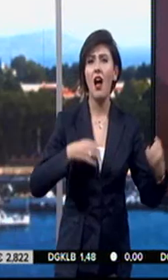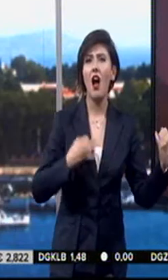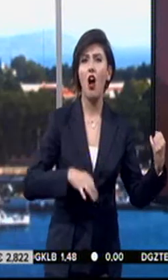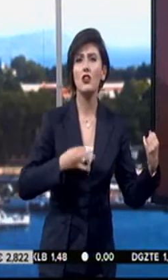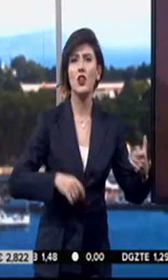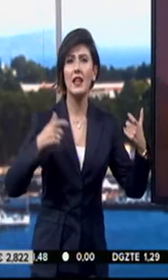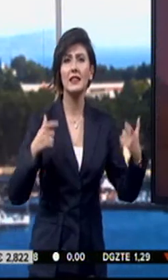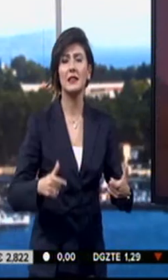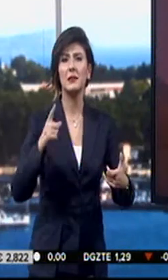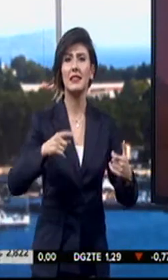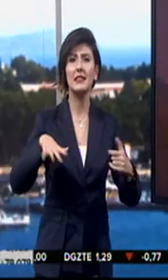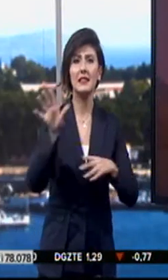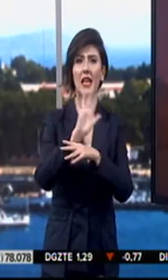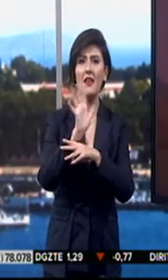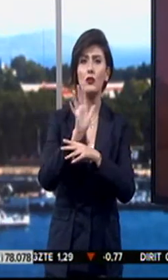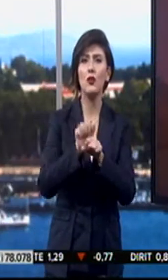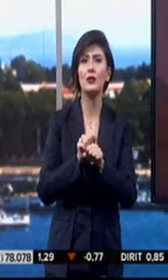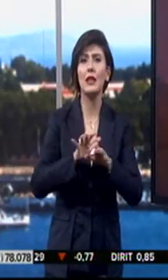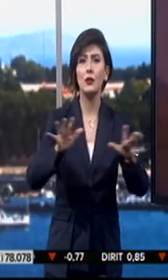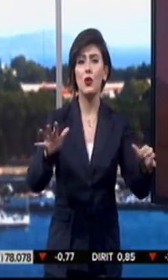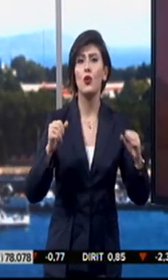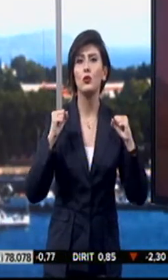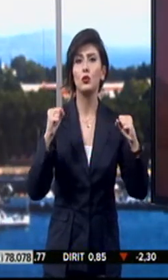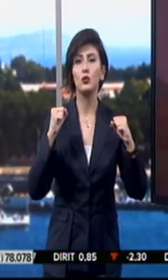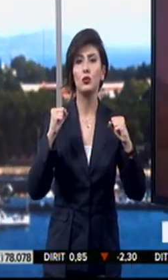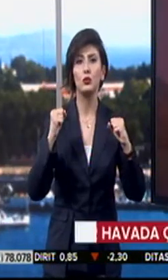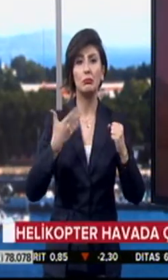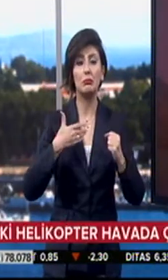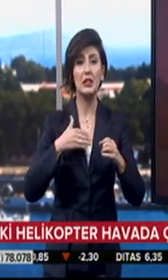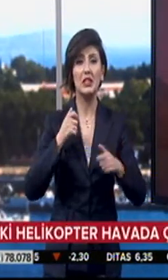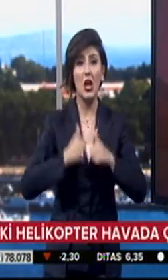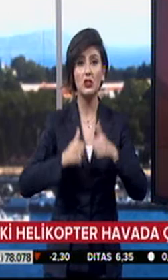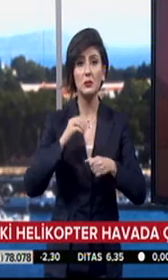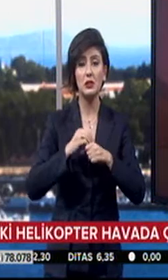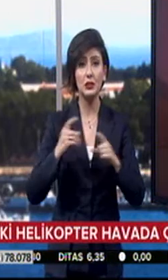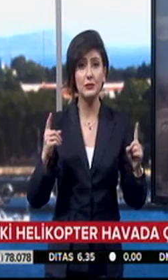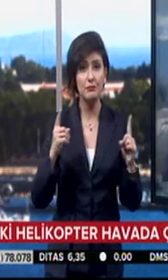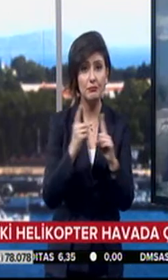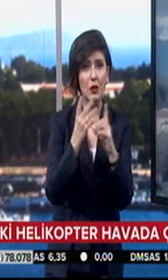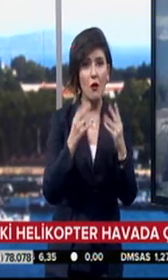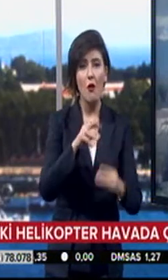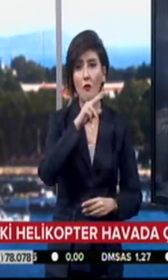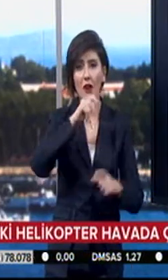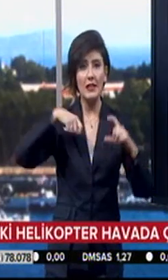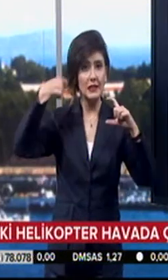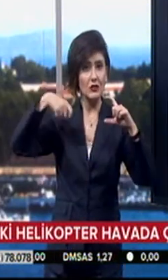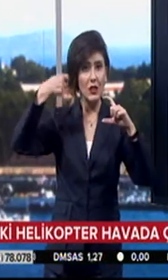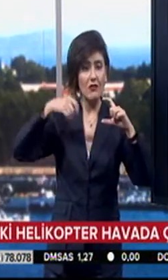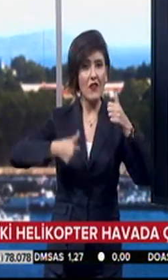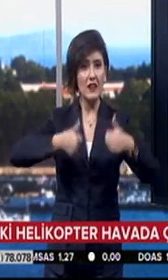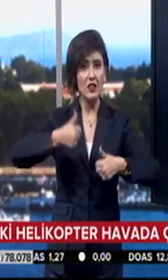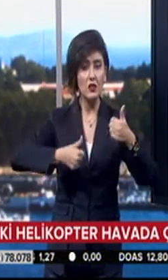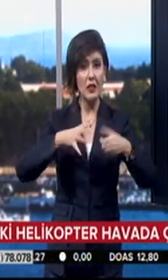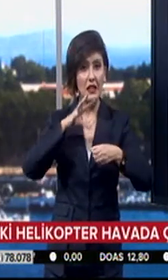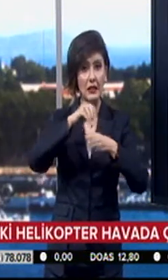Arjantin'de bir televizyonda yayınlanan güç dayanıklılık yarışması için bir araya gelen Fransız çekim ekibini ve